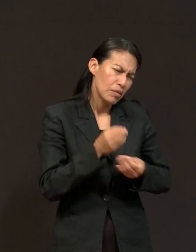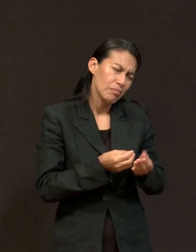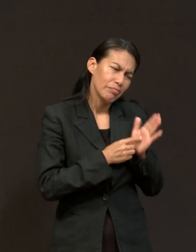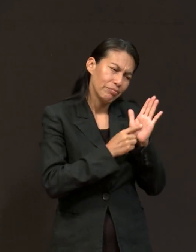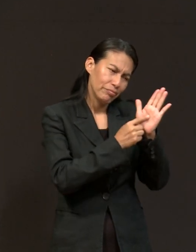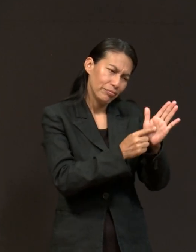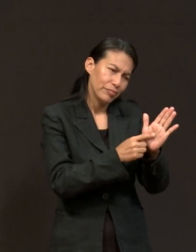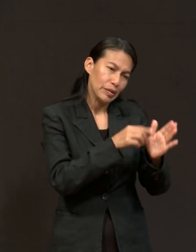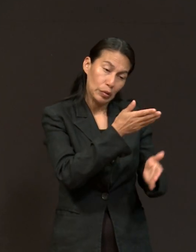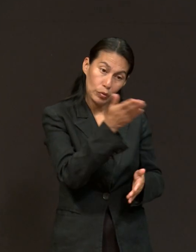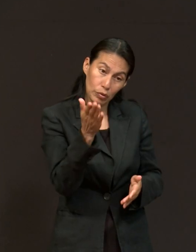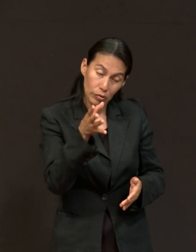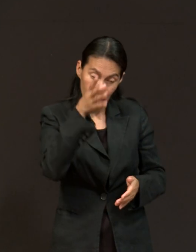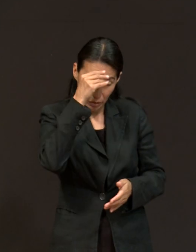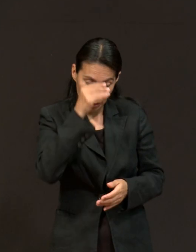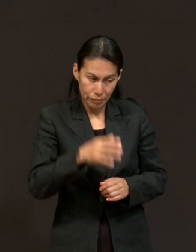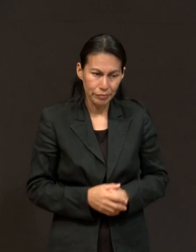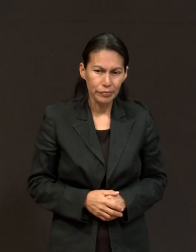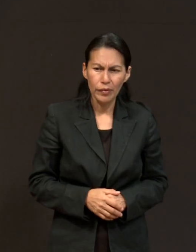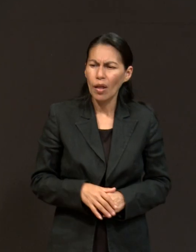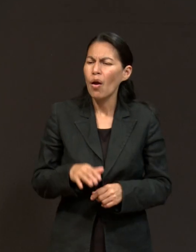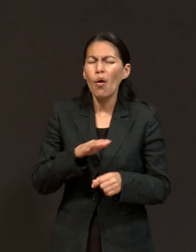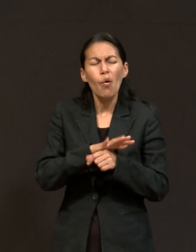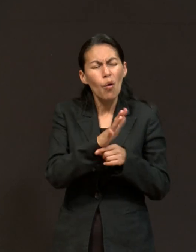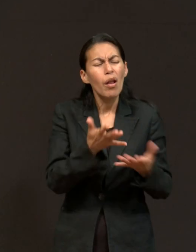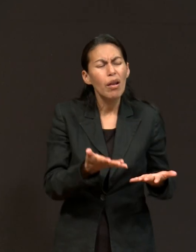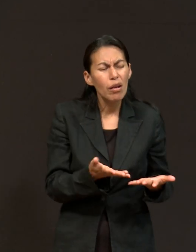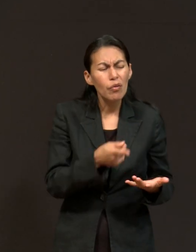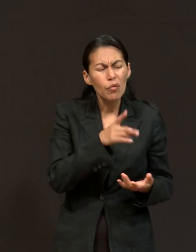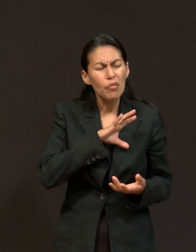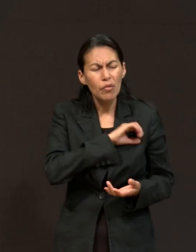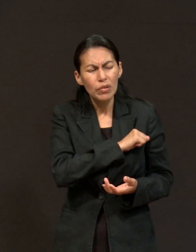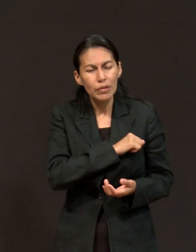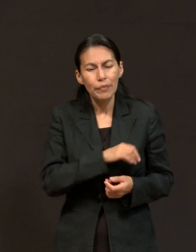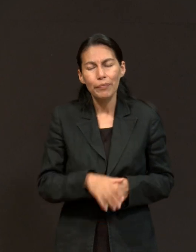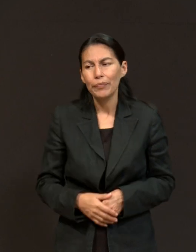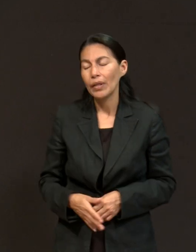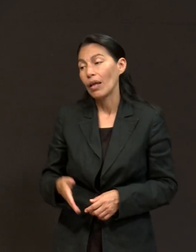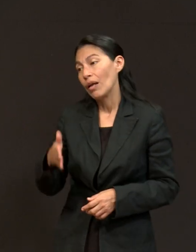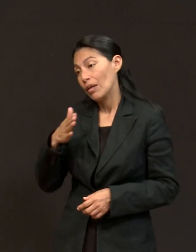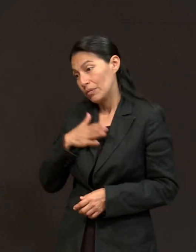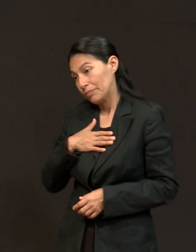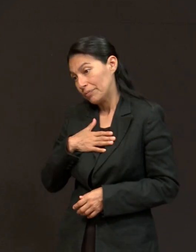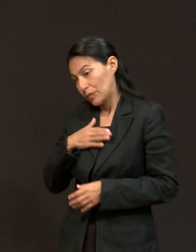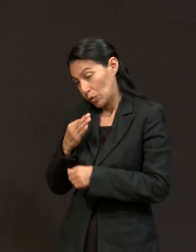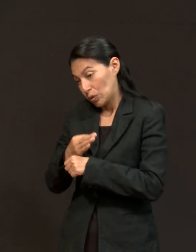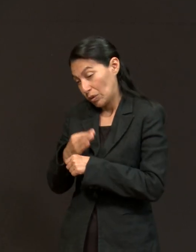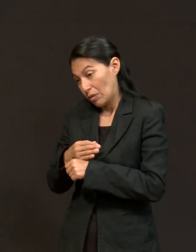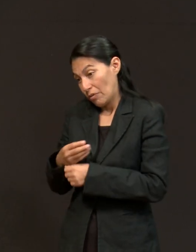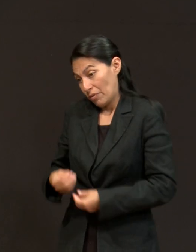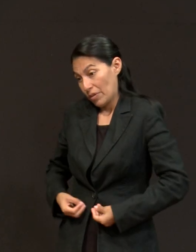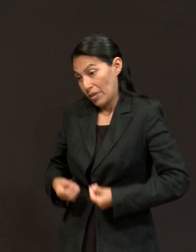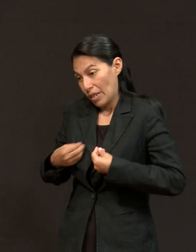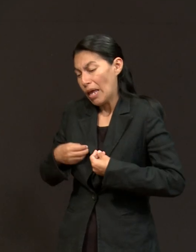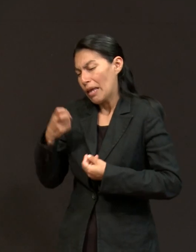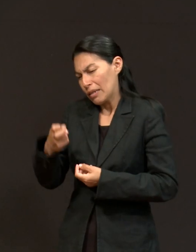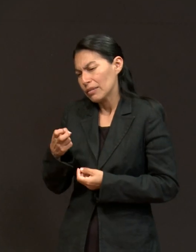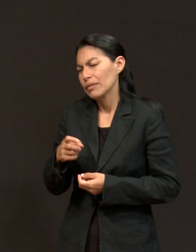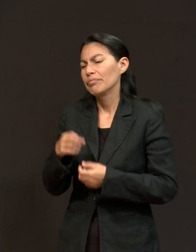¿Cuál es tu promesa preferida? Bueno, pues en esta parte de mi vida es esta, el Salmo